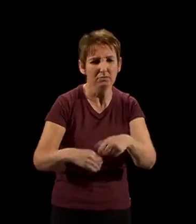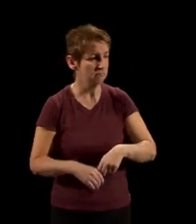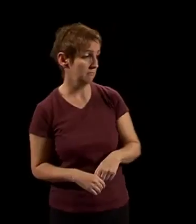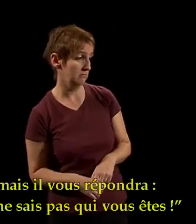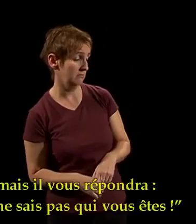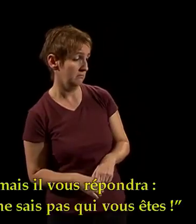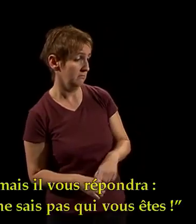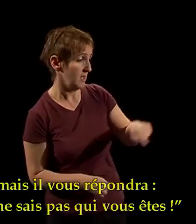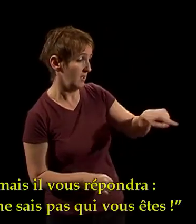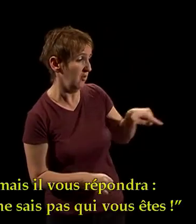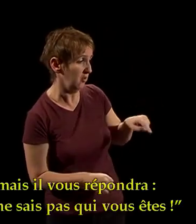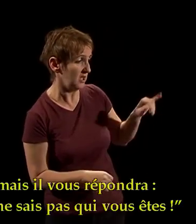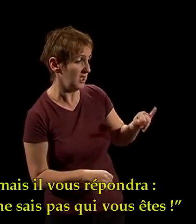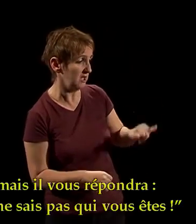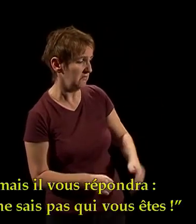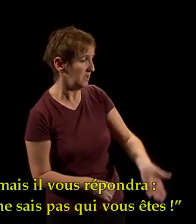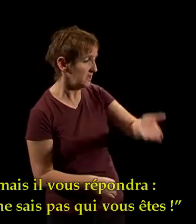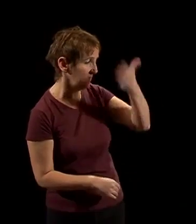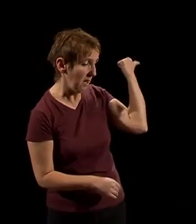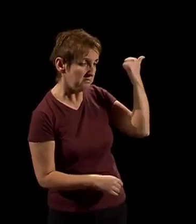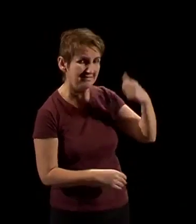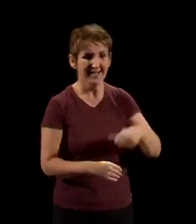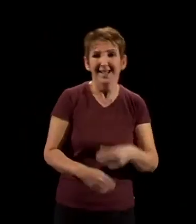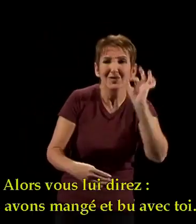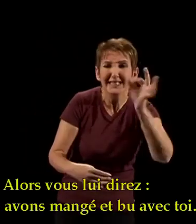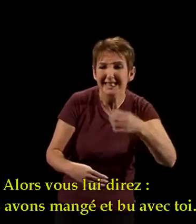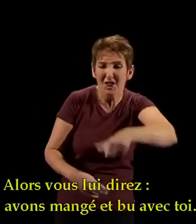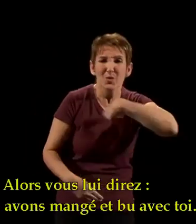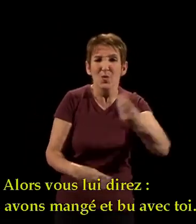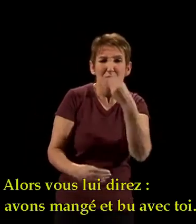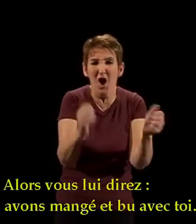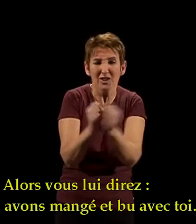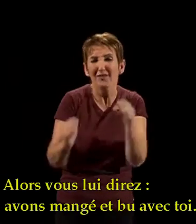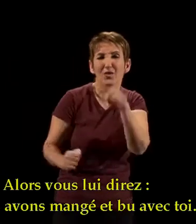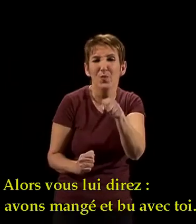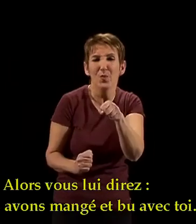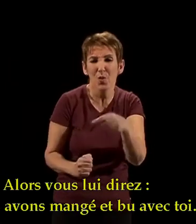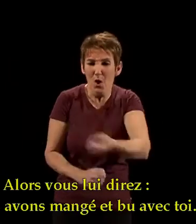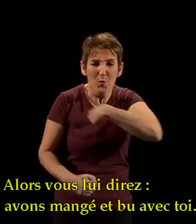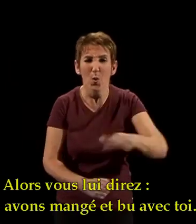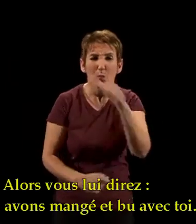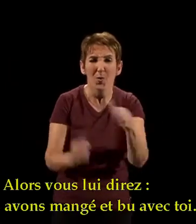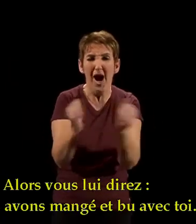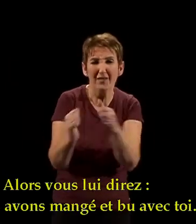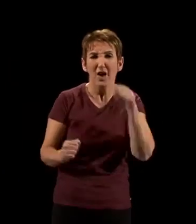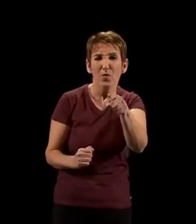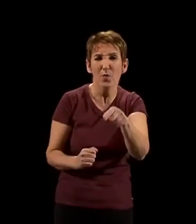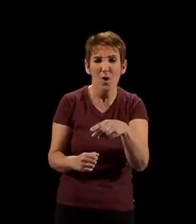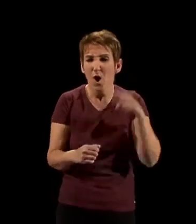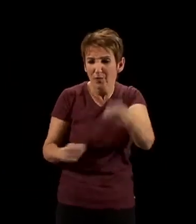Mais il vous répondra « Je ne sais pas qui vous êtes ». Alors vous lui direz « Nous avons mangé et bu avec toi, tu as